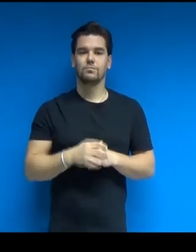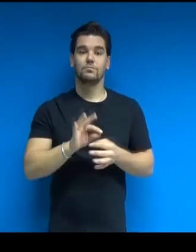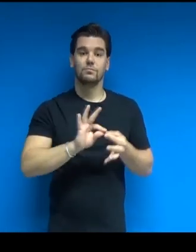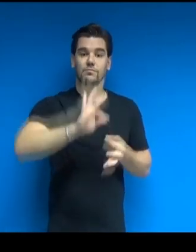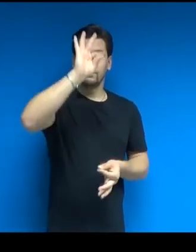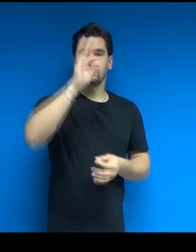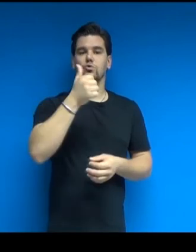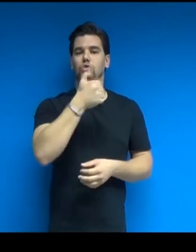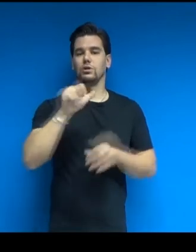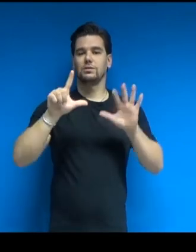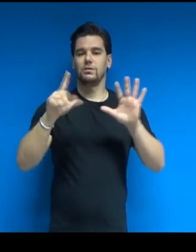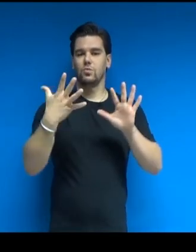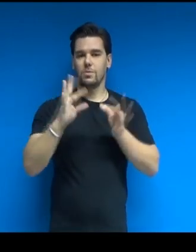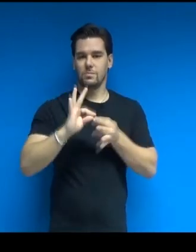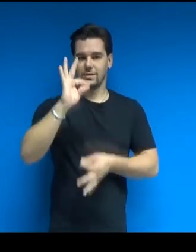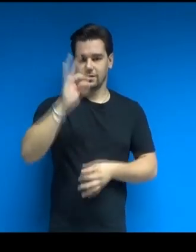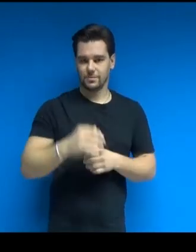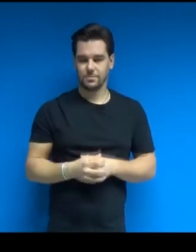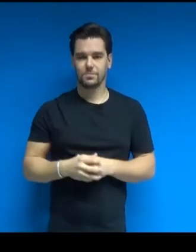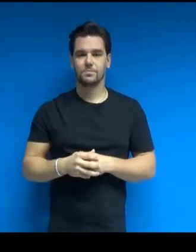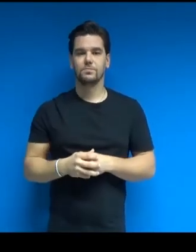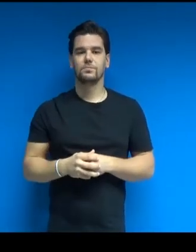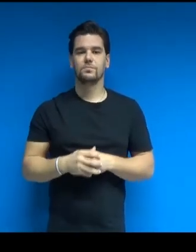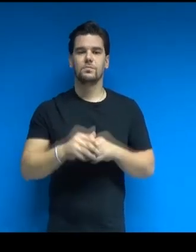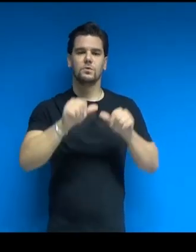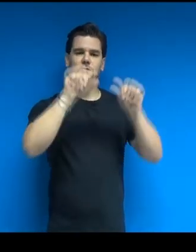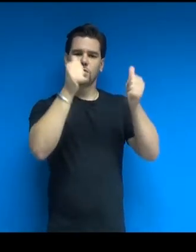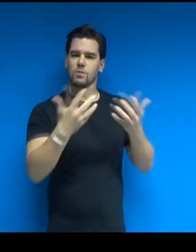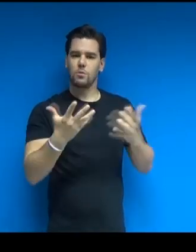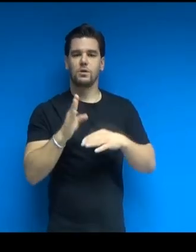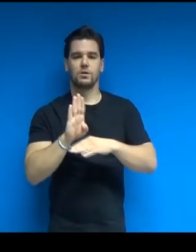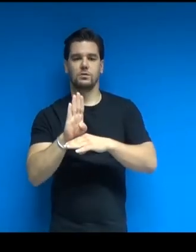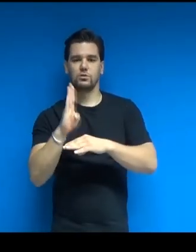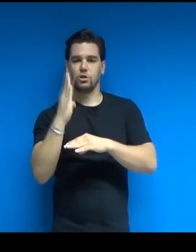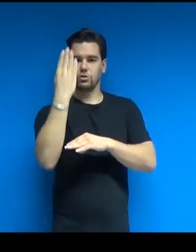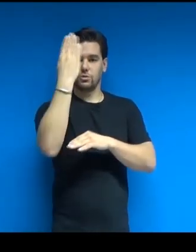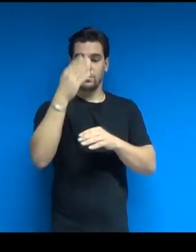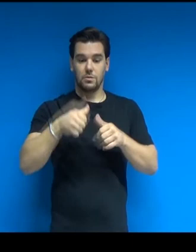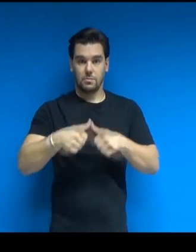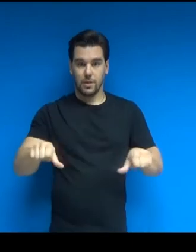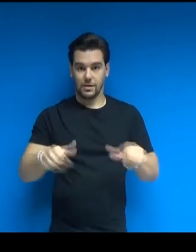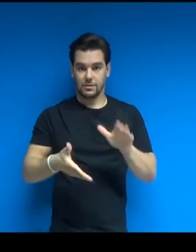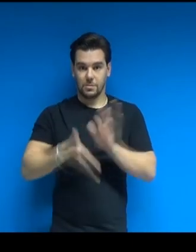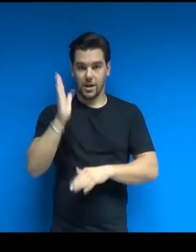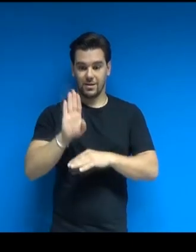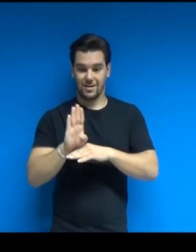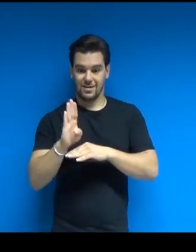175 metri. La Torre si caratterizza per la forma